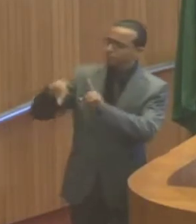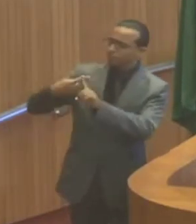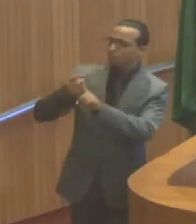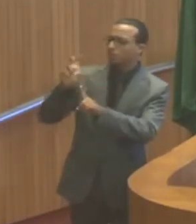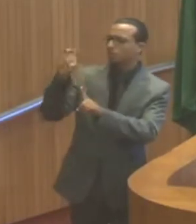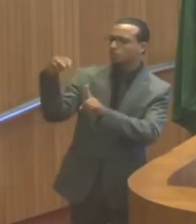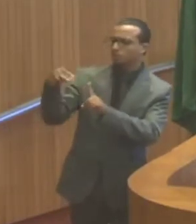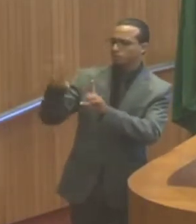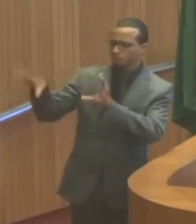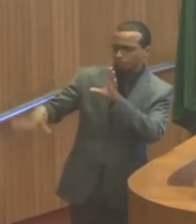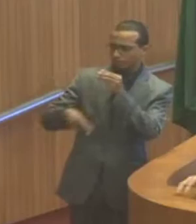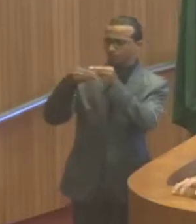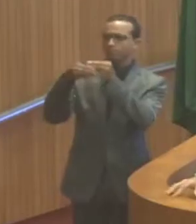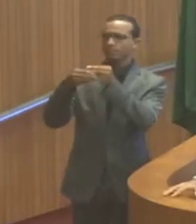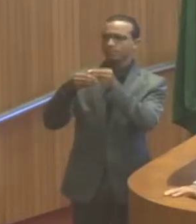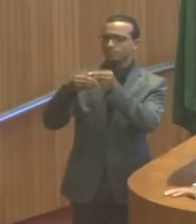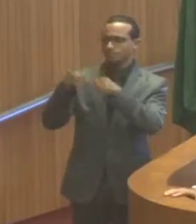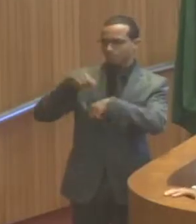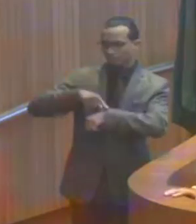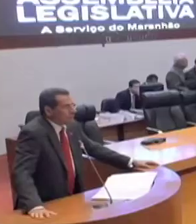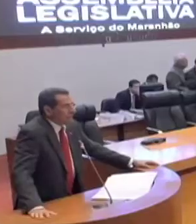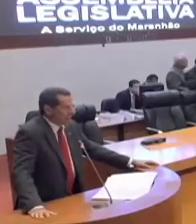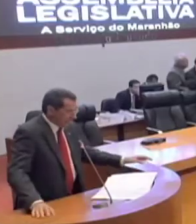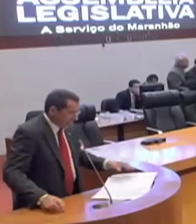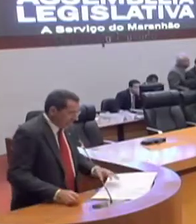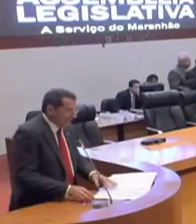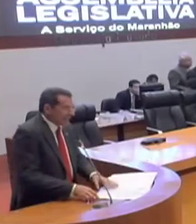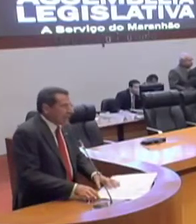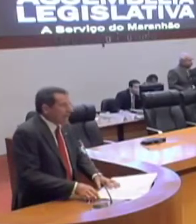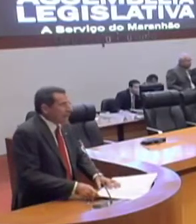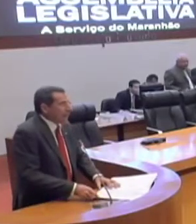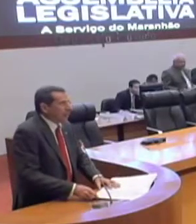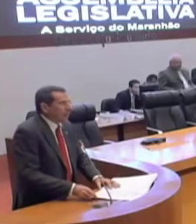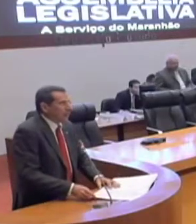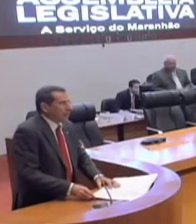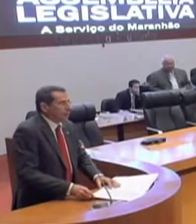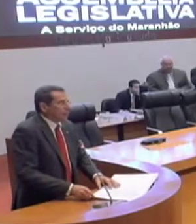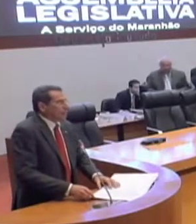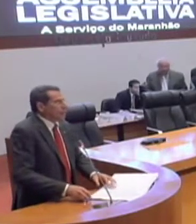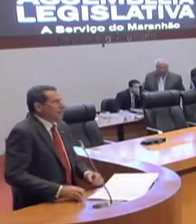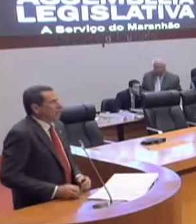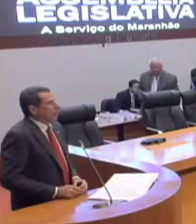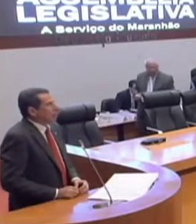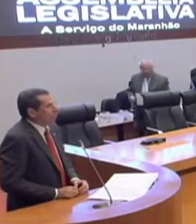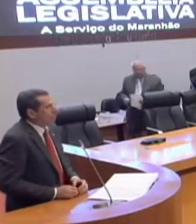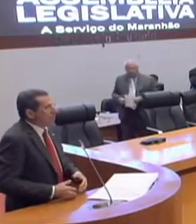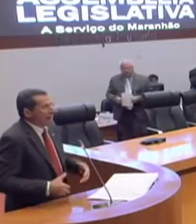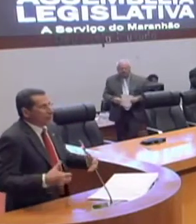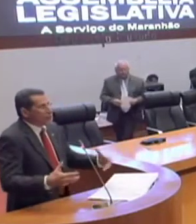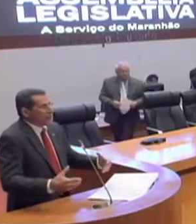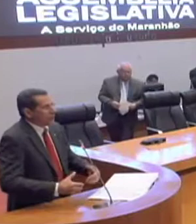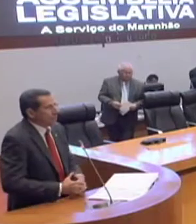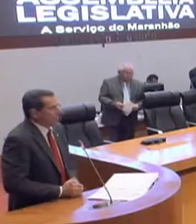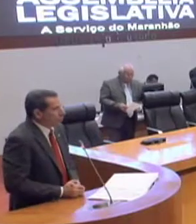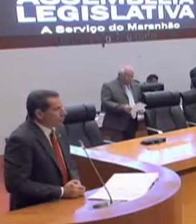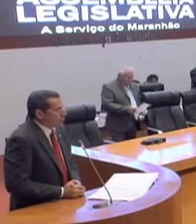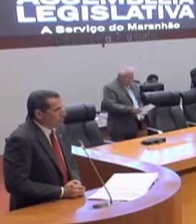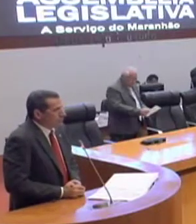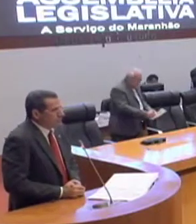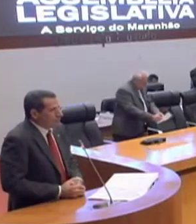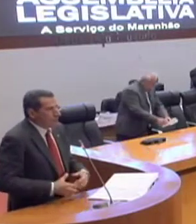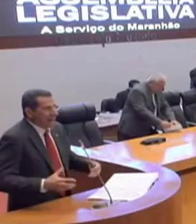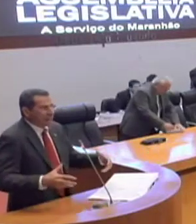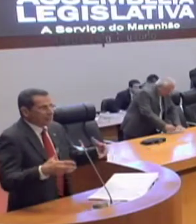liderança. Assumi a quarta secretaria aqui dessa Casa, na mesa, em que me deu mais conhecimento,